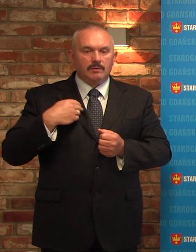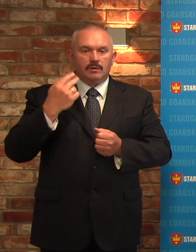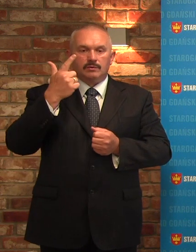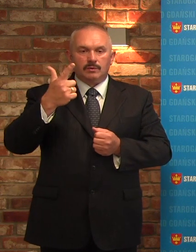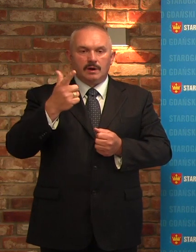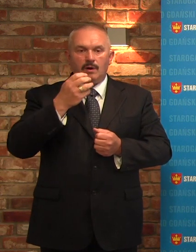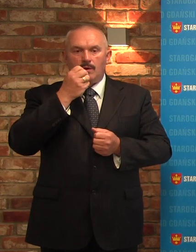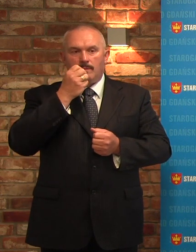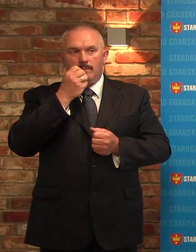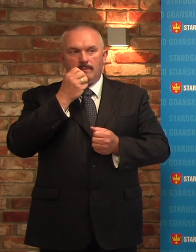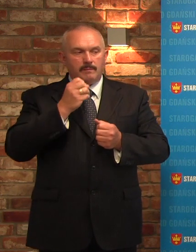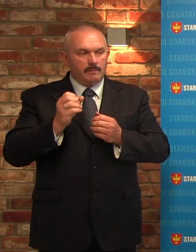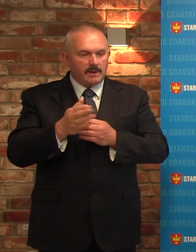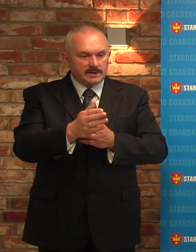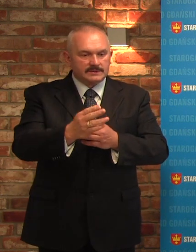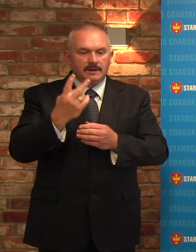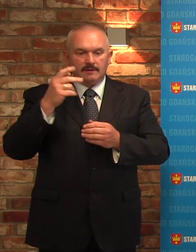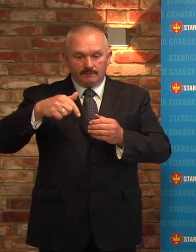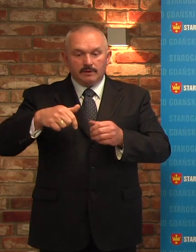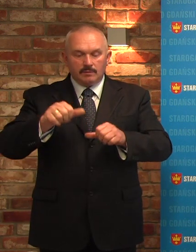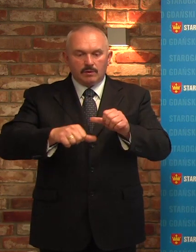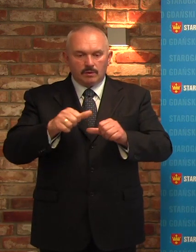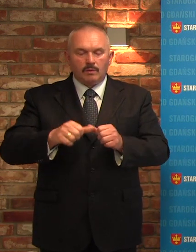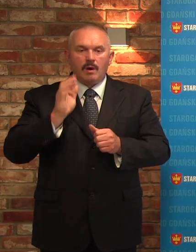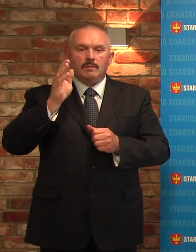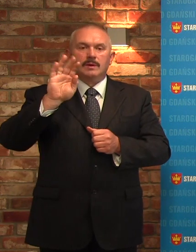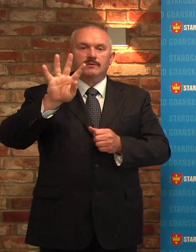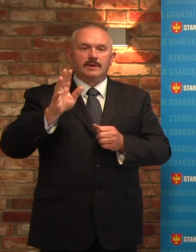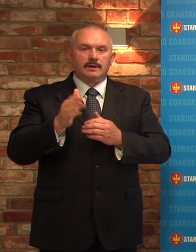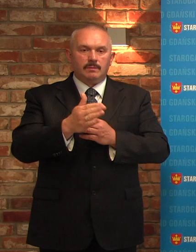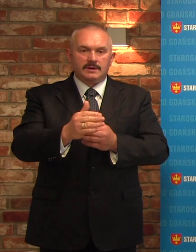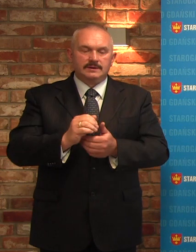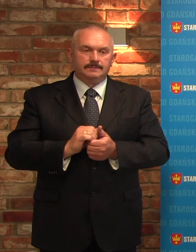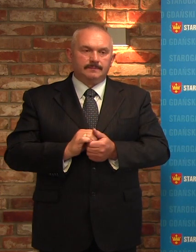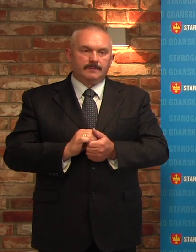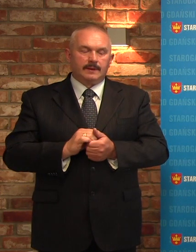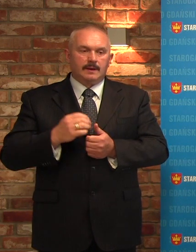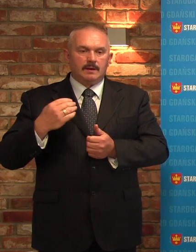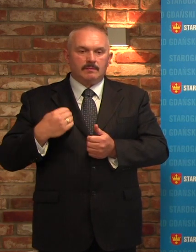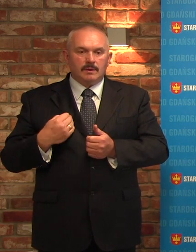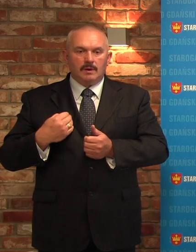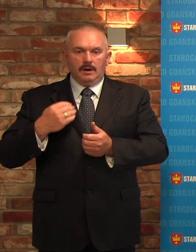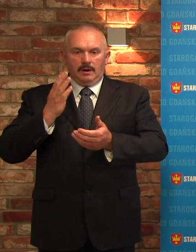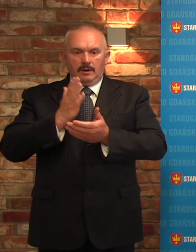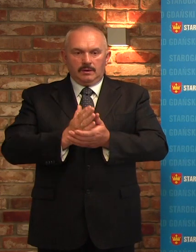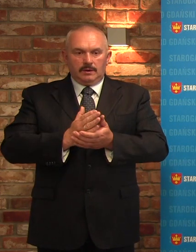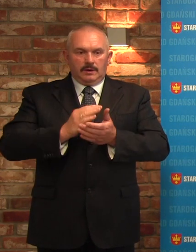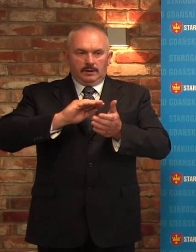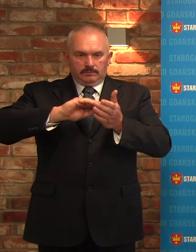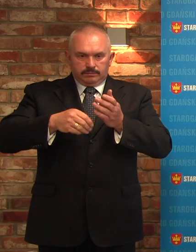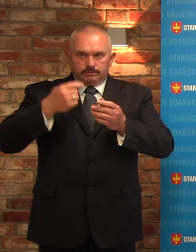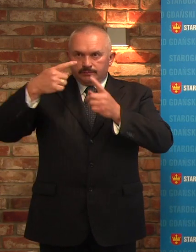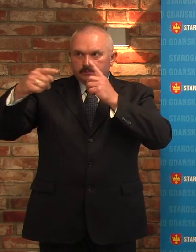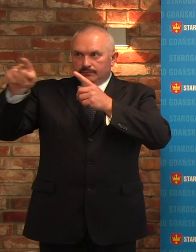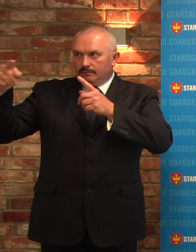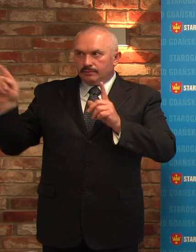2020 roku. Następnie 4 marca została zadekretowana do wszystkich radnych